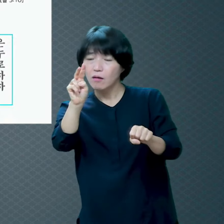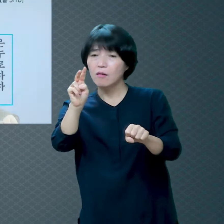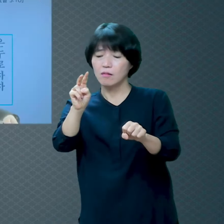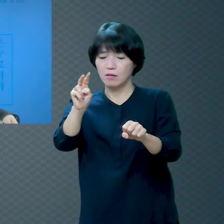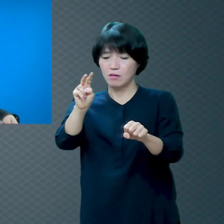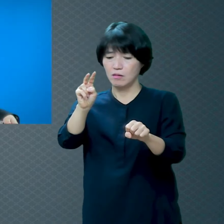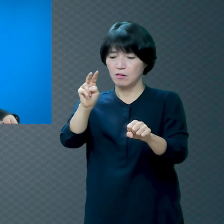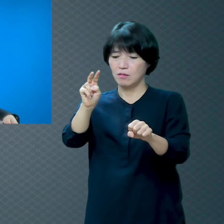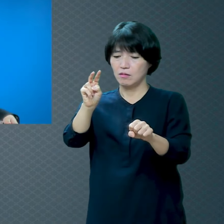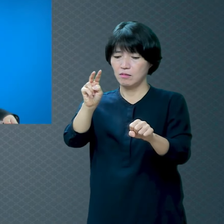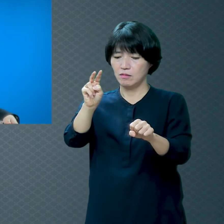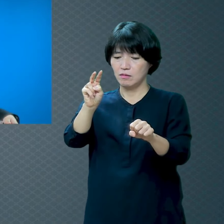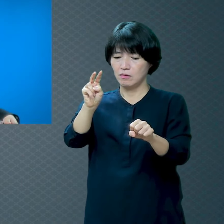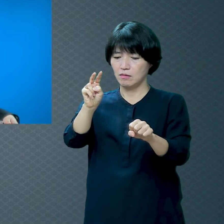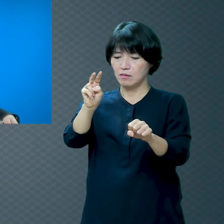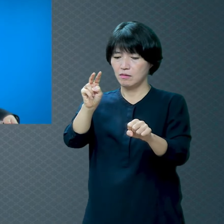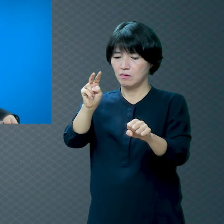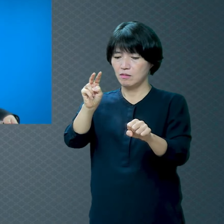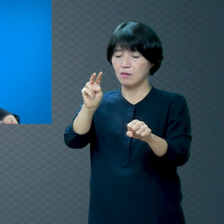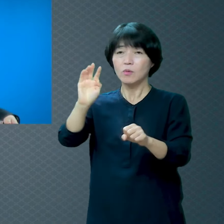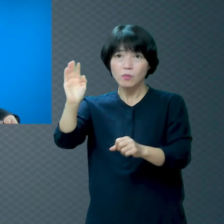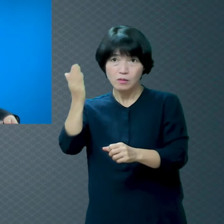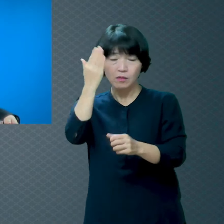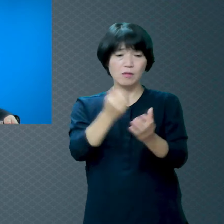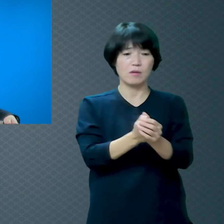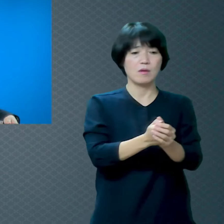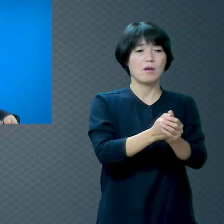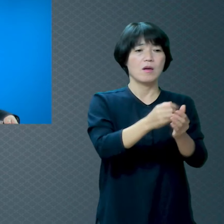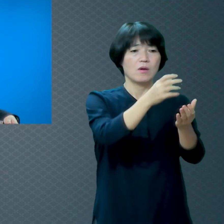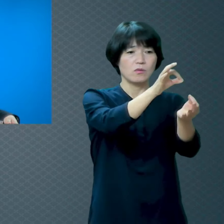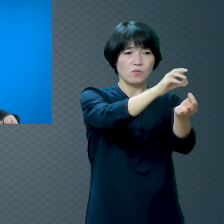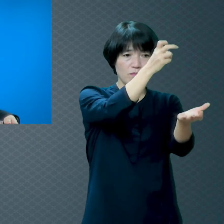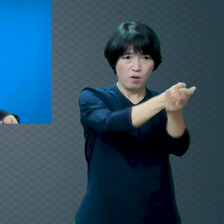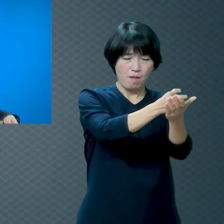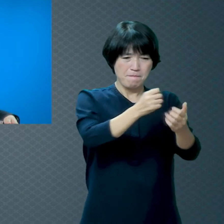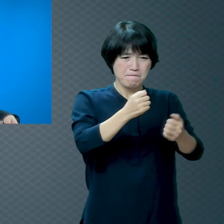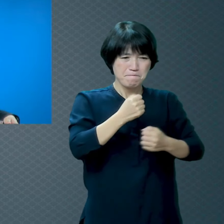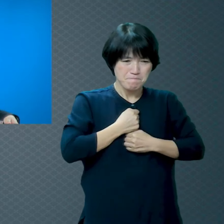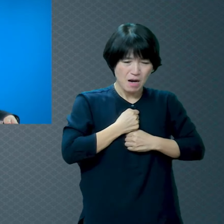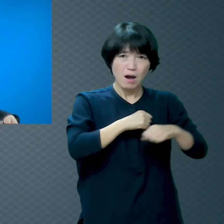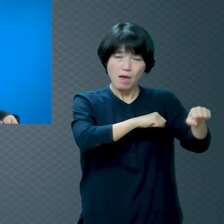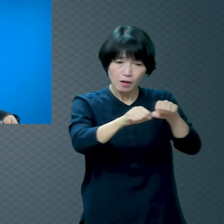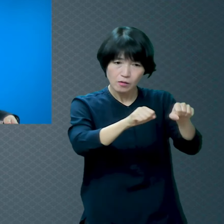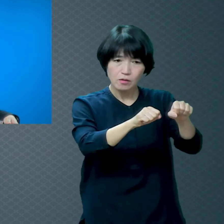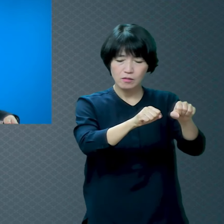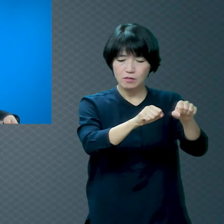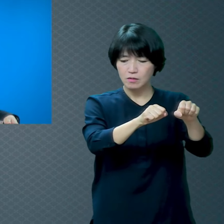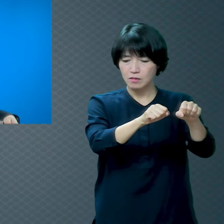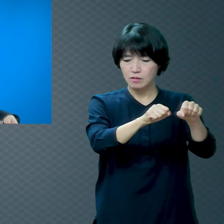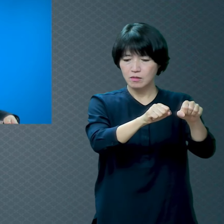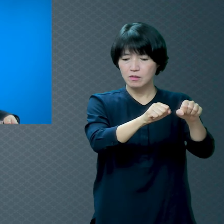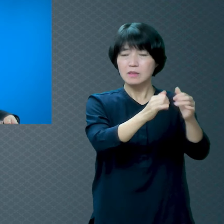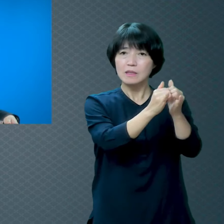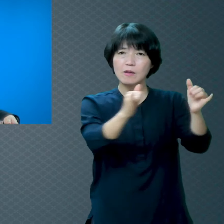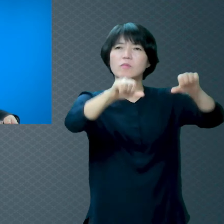있을까요? 사람들은 거짓말을 적게 하면 훌륭한 사람이라고 얘기합니다